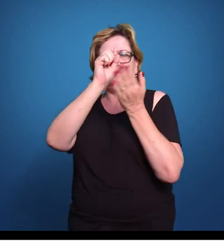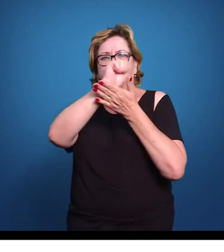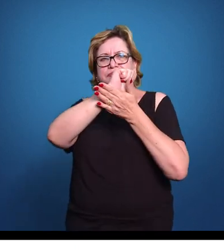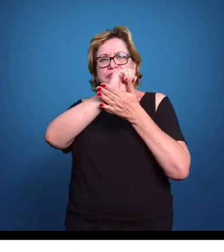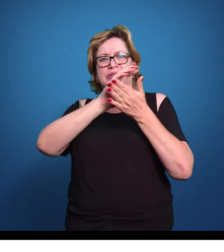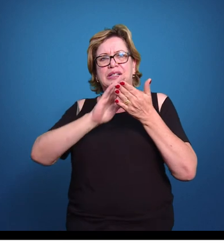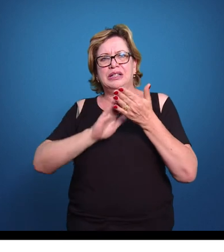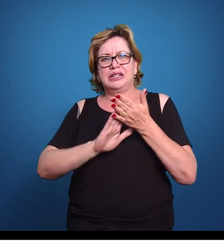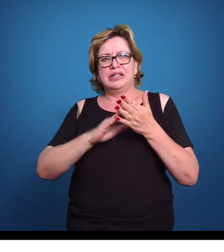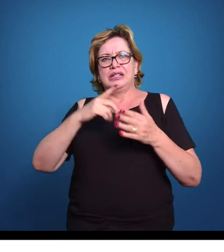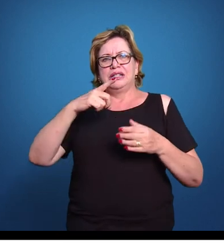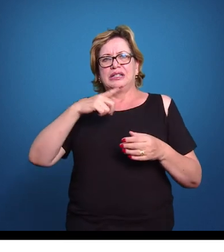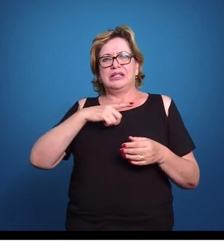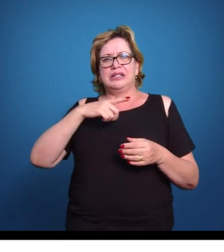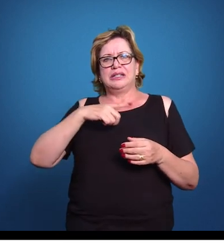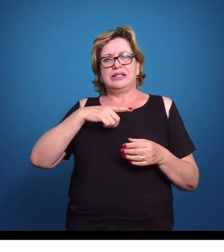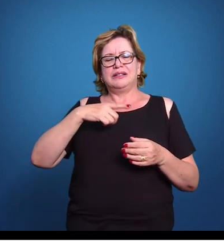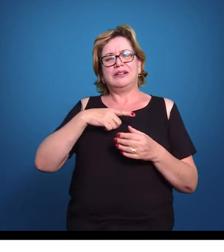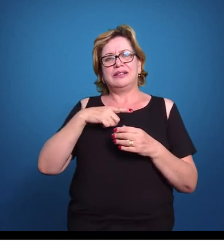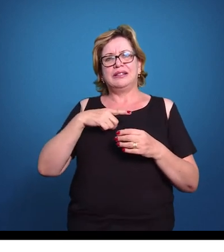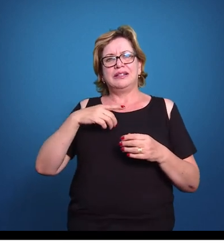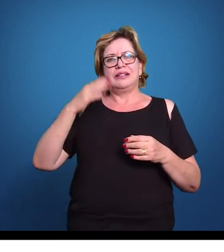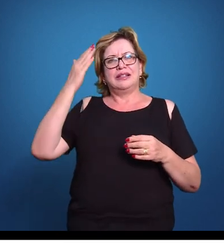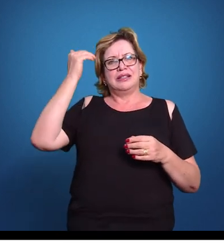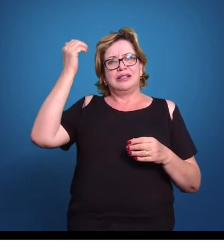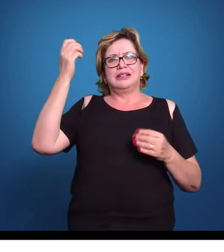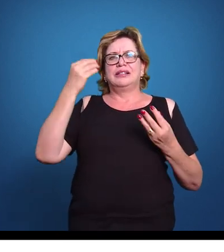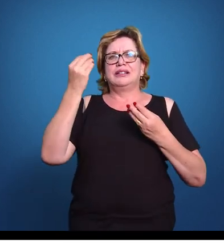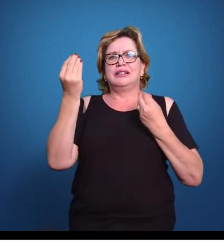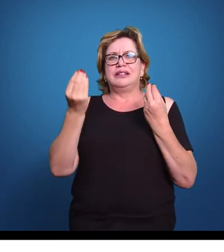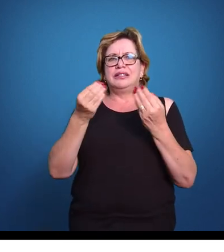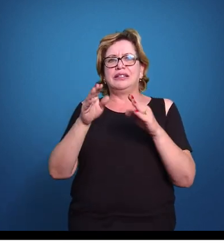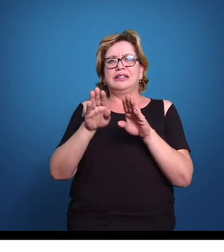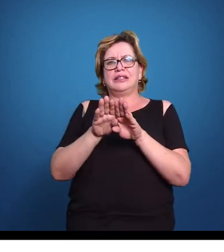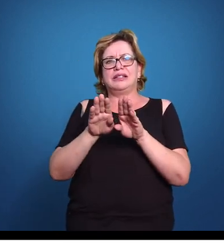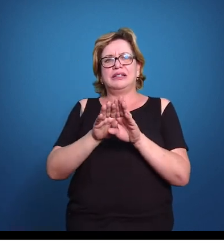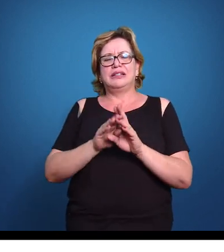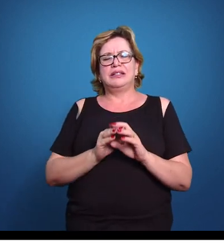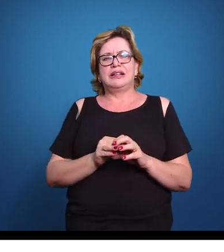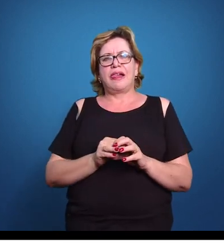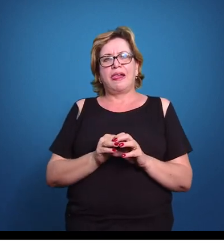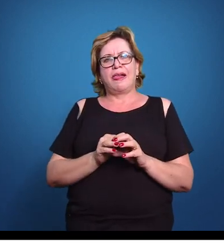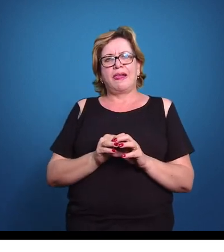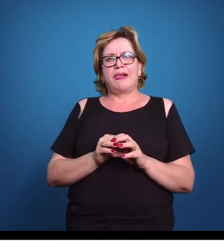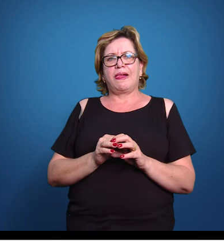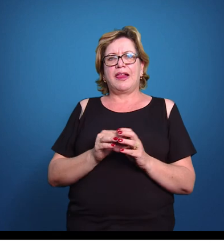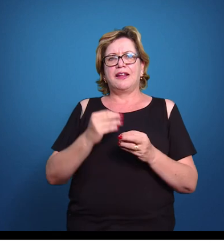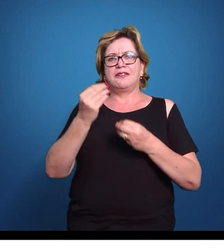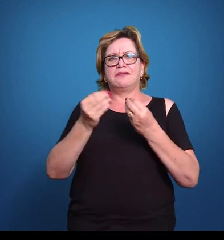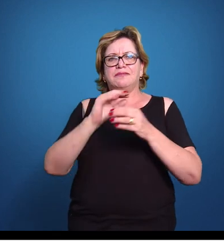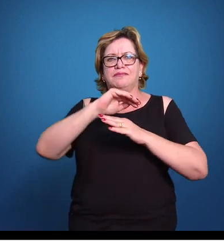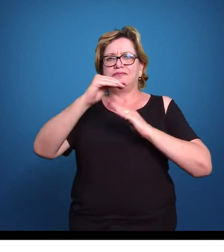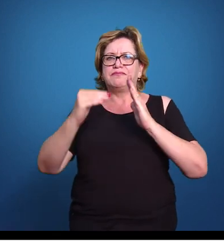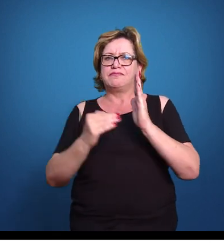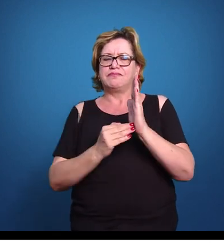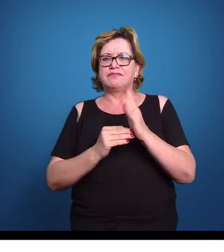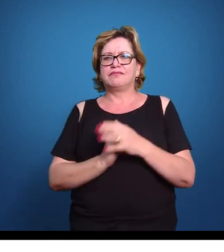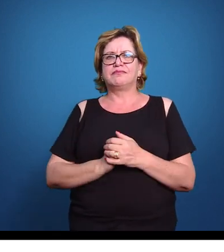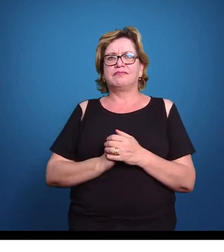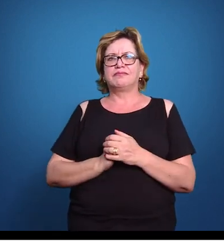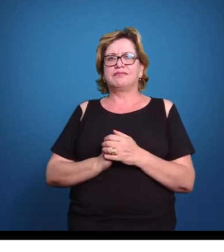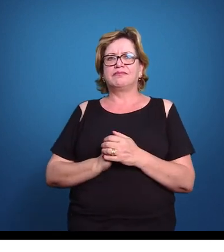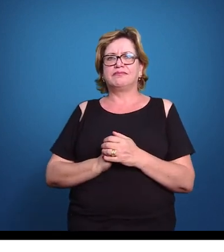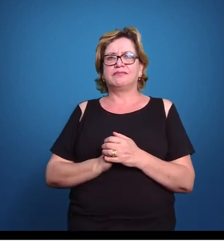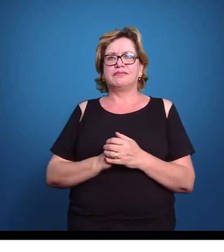que tenha sucesso no seu final. Então,